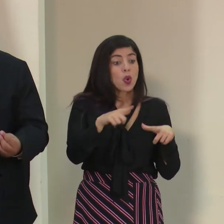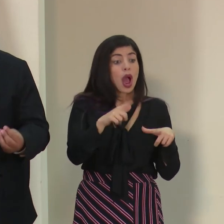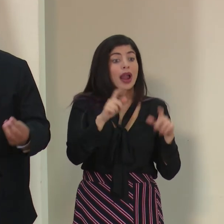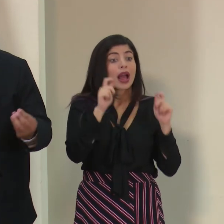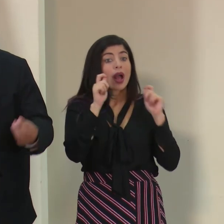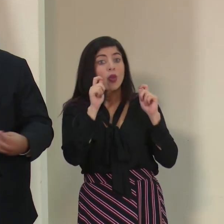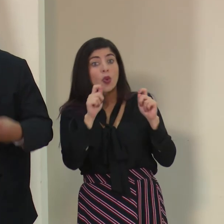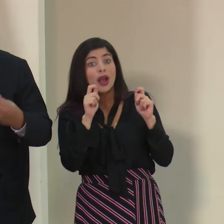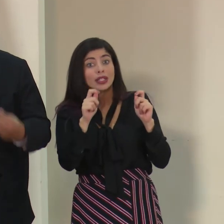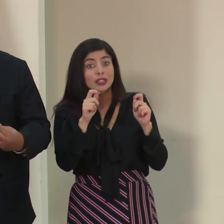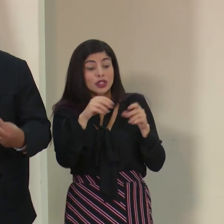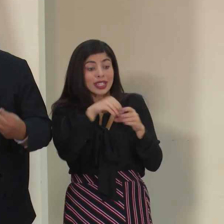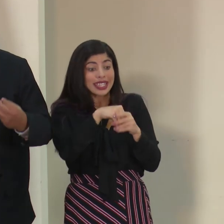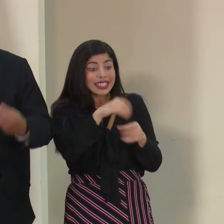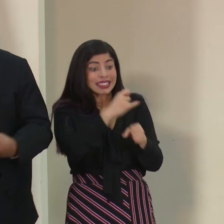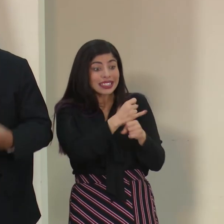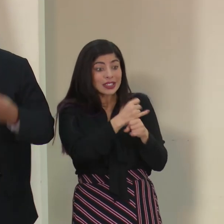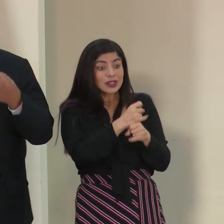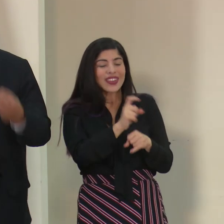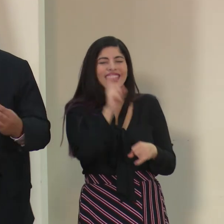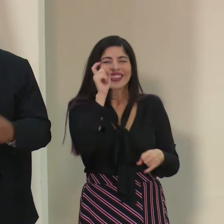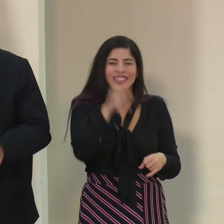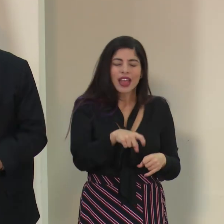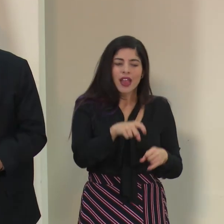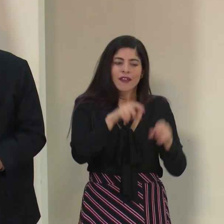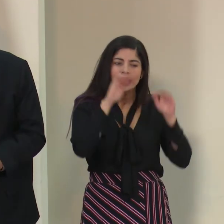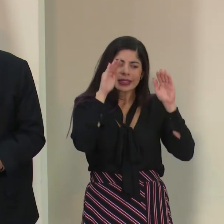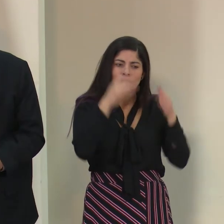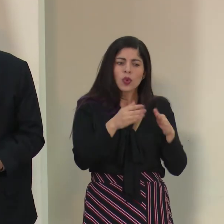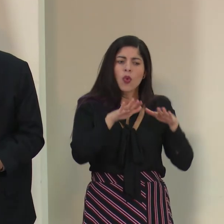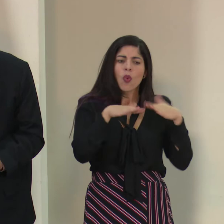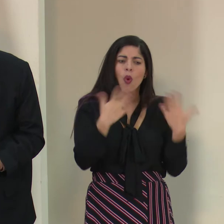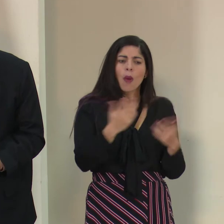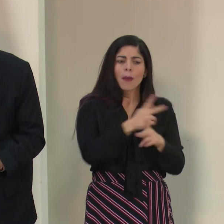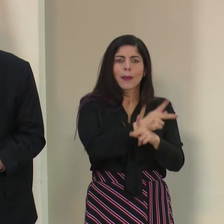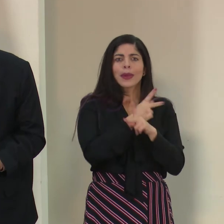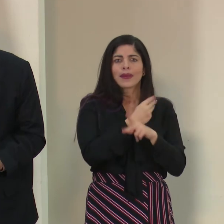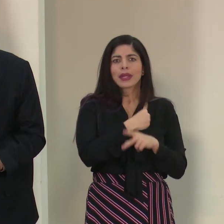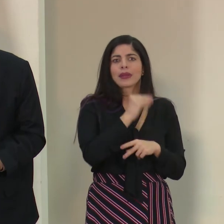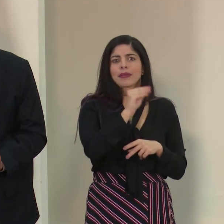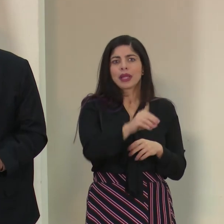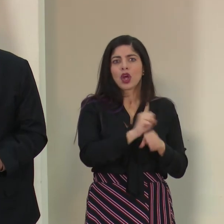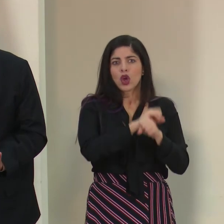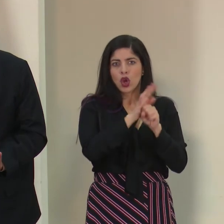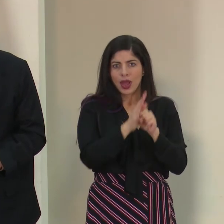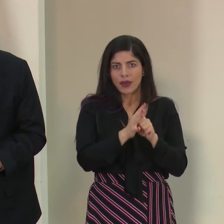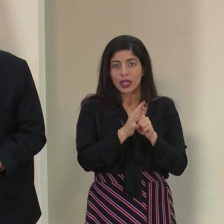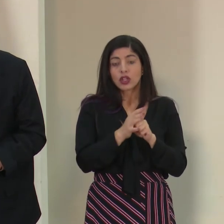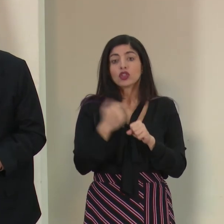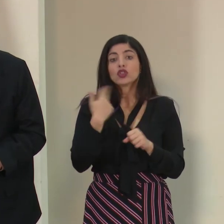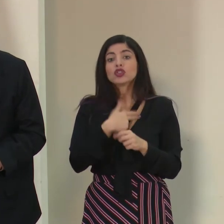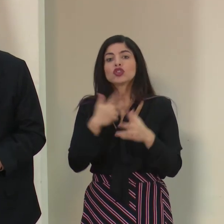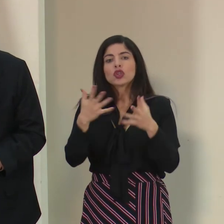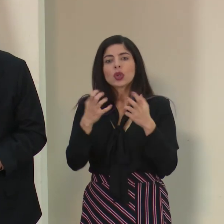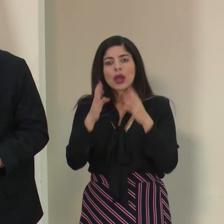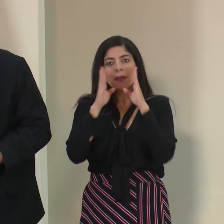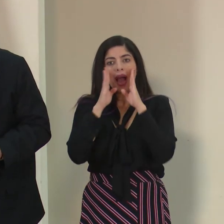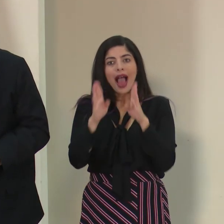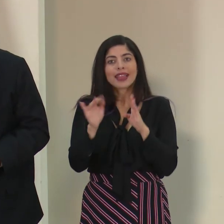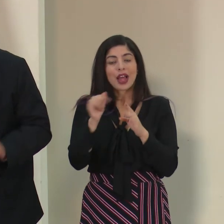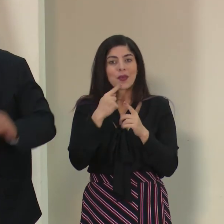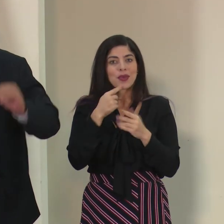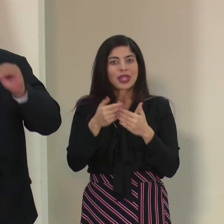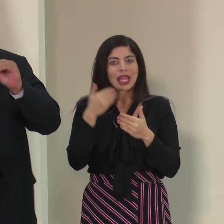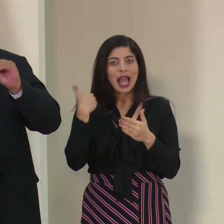educación a nivel de la institución tienen que ir enfocados en cómo prevenir el contagio del coronavirus. Y queremos abarcar, como les decía al inicio,